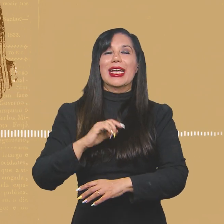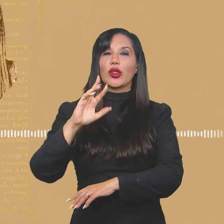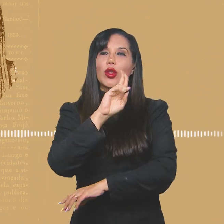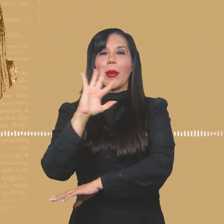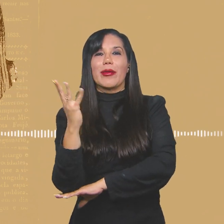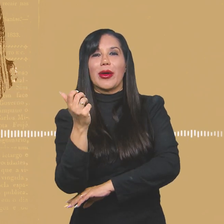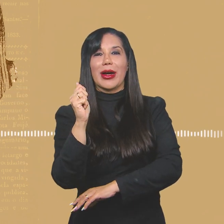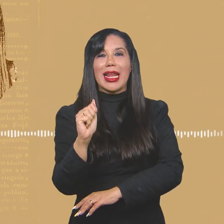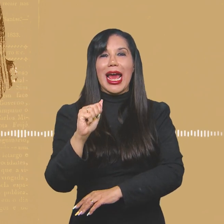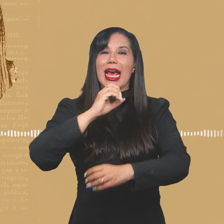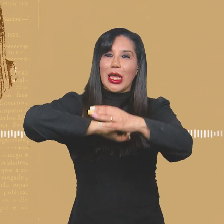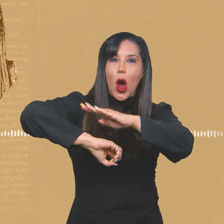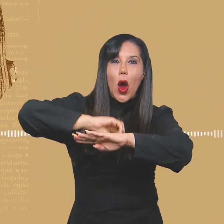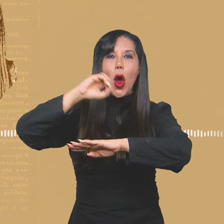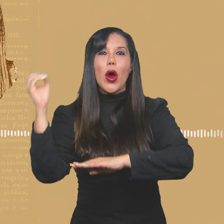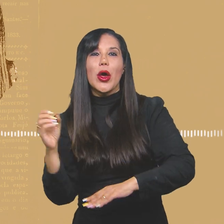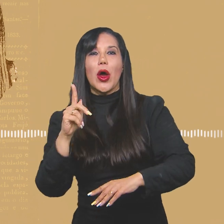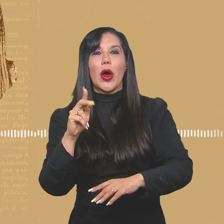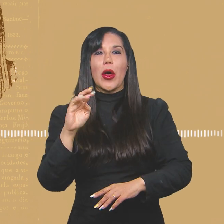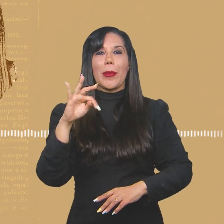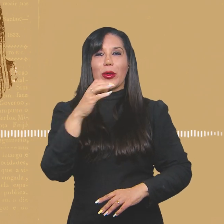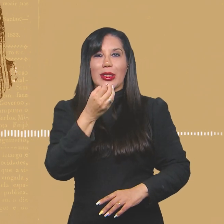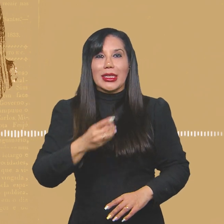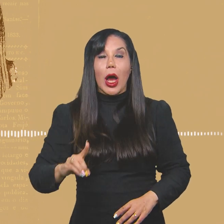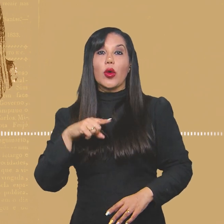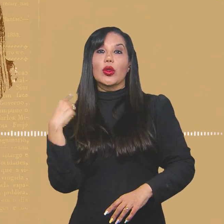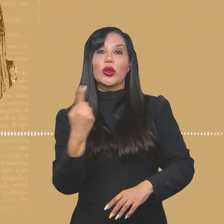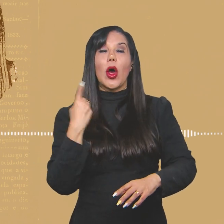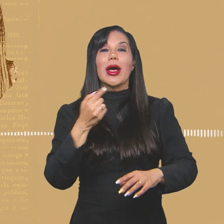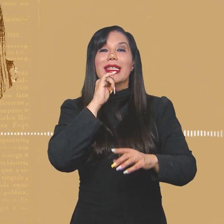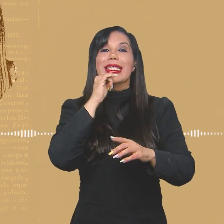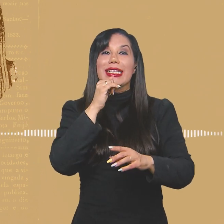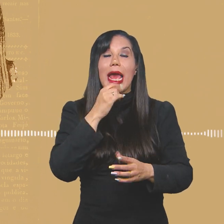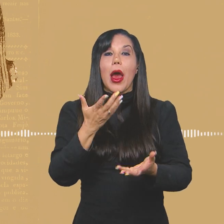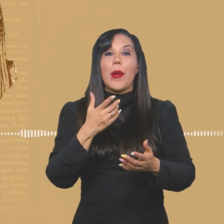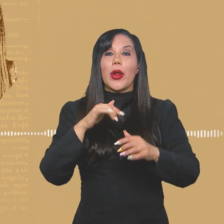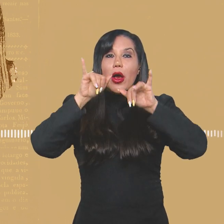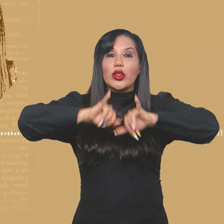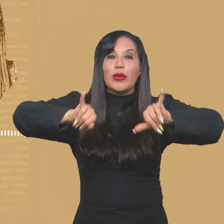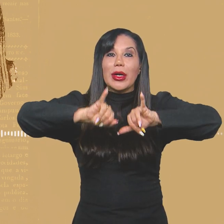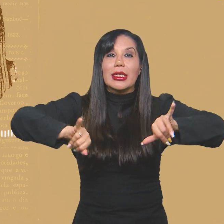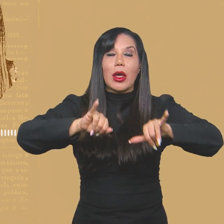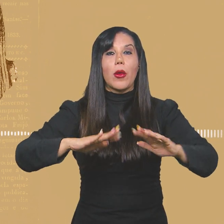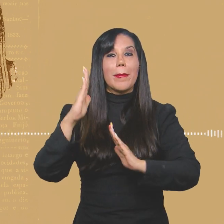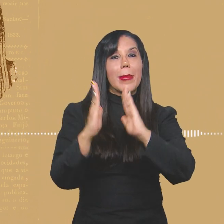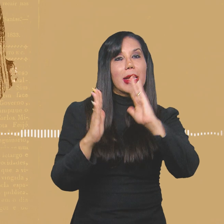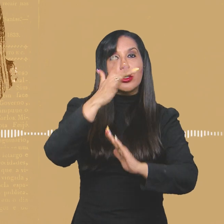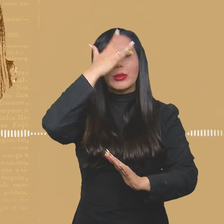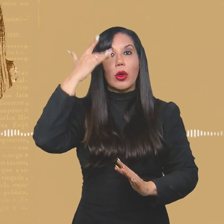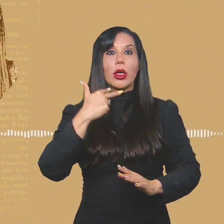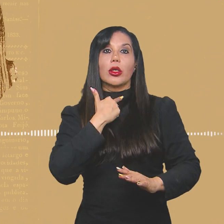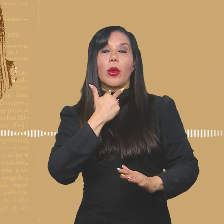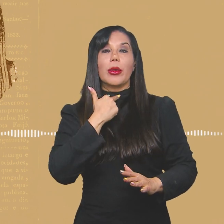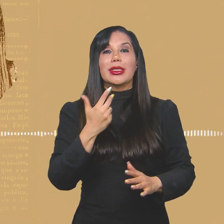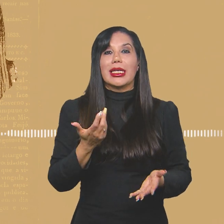o Prontidão, nós os democratas. E nós íamos lá fazer a divulgação. Na época, as pessoas não podiam entrar de